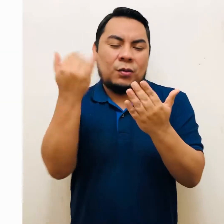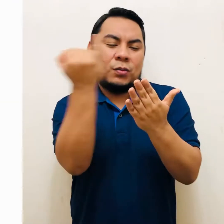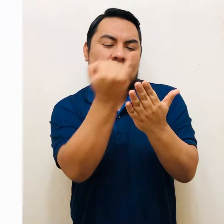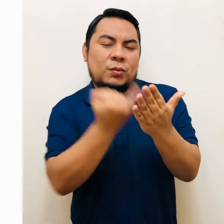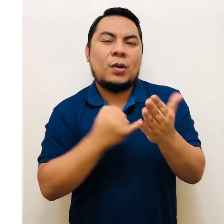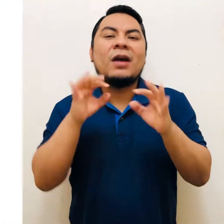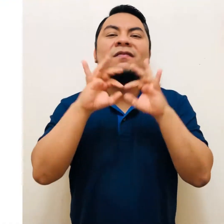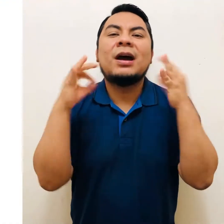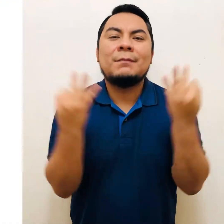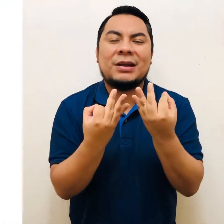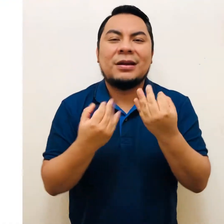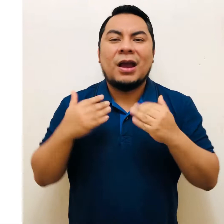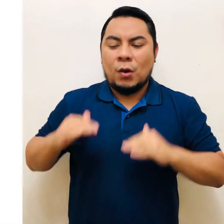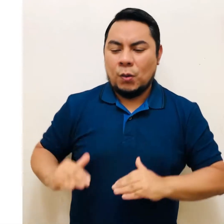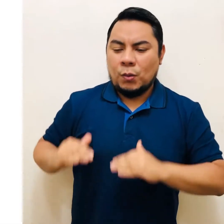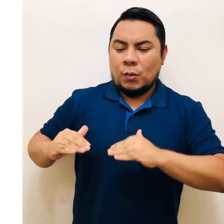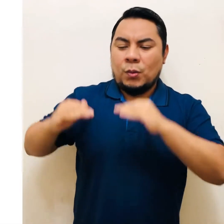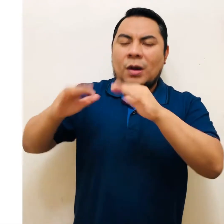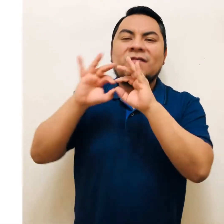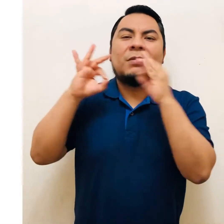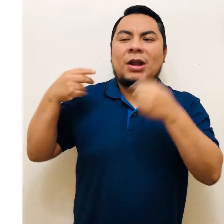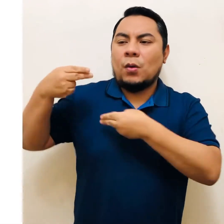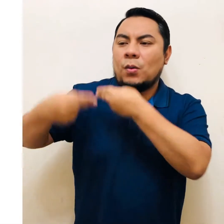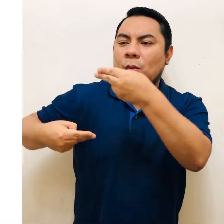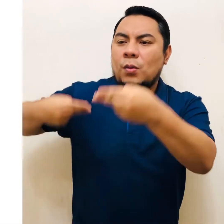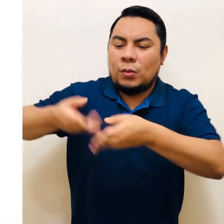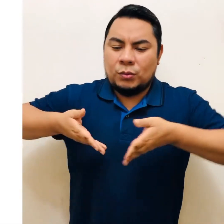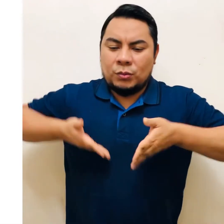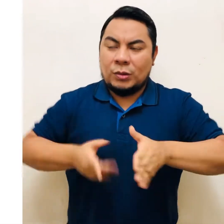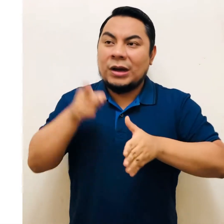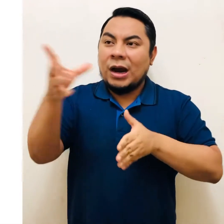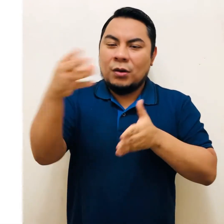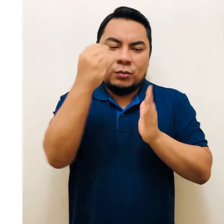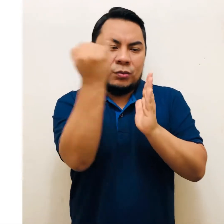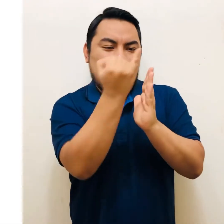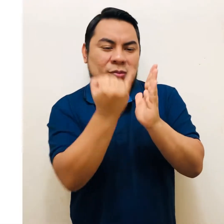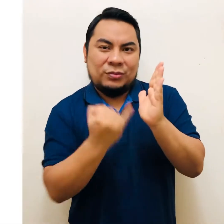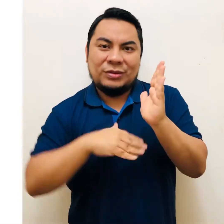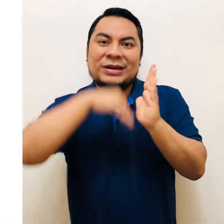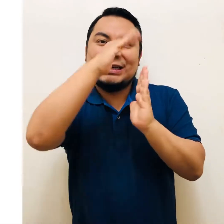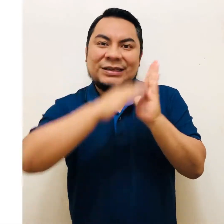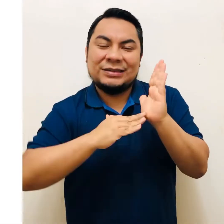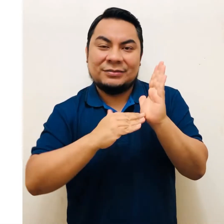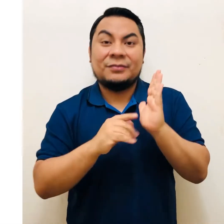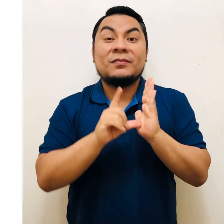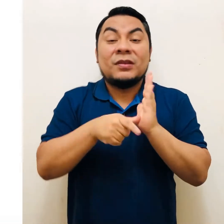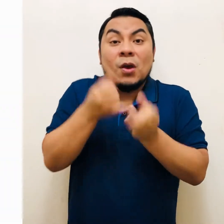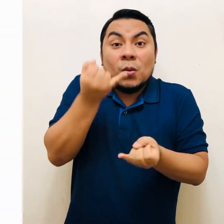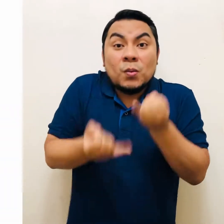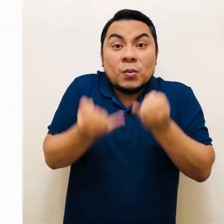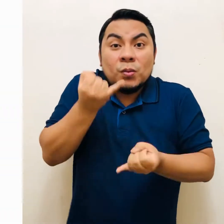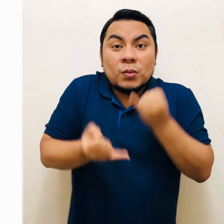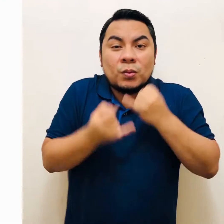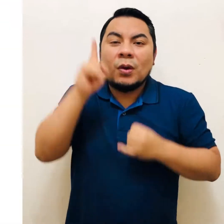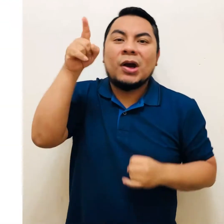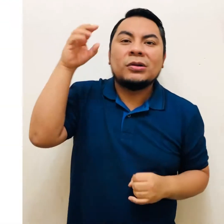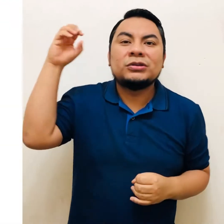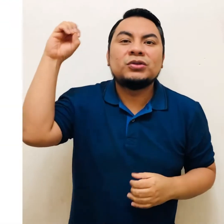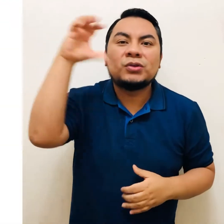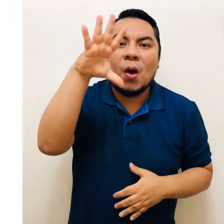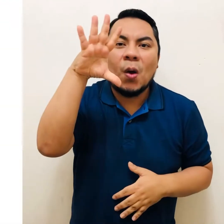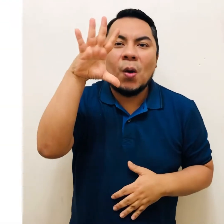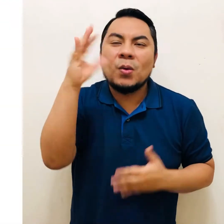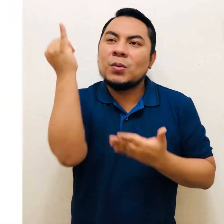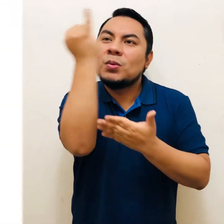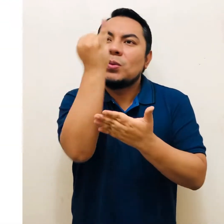es una tabla genealógica familiar. Por último si pinta el sol, si va